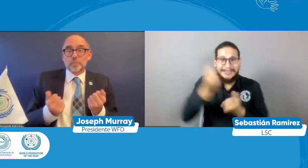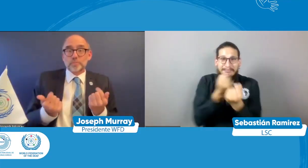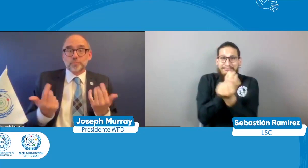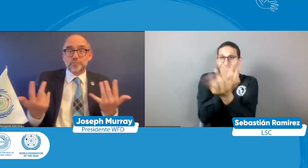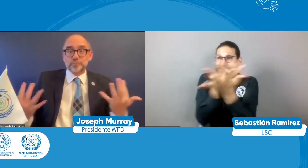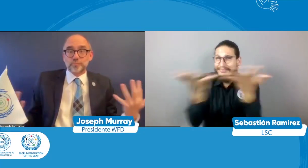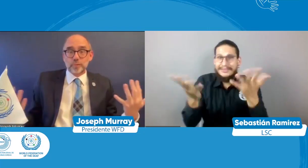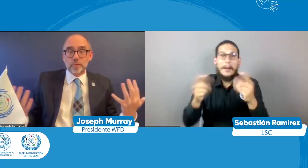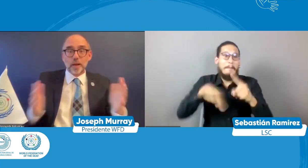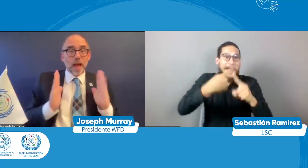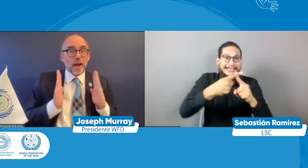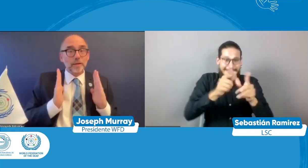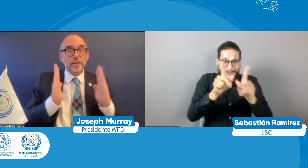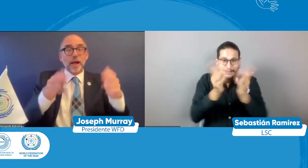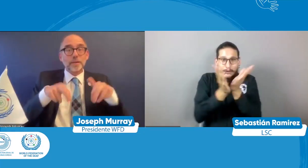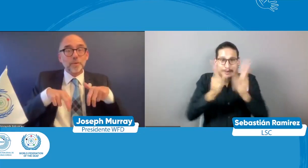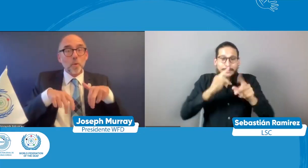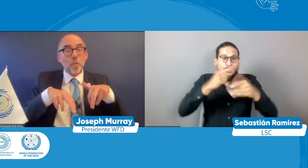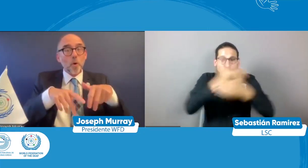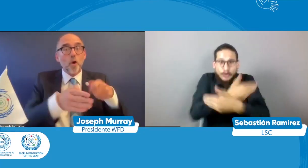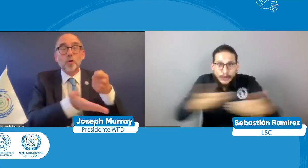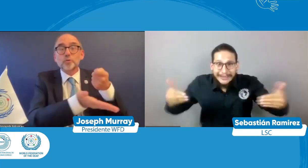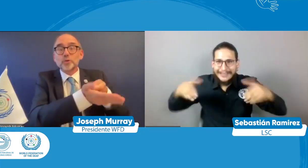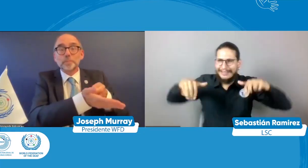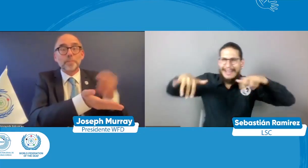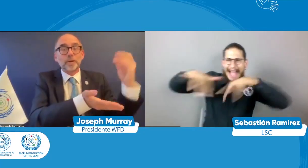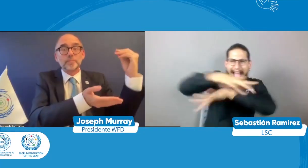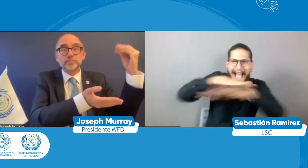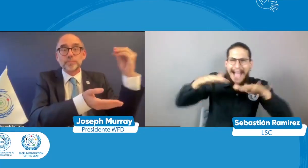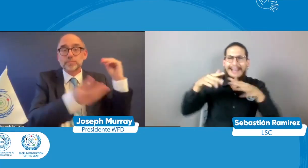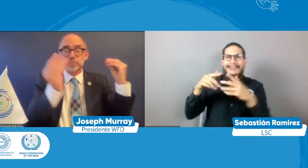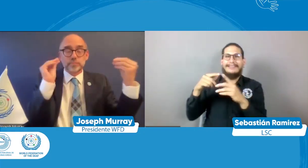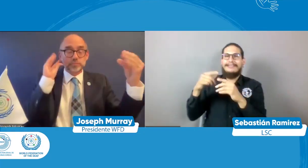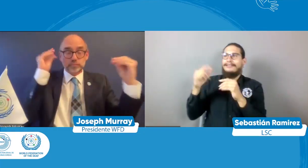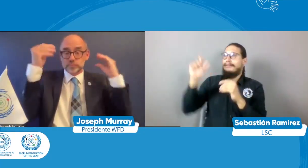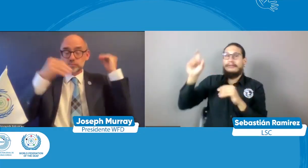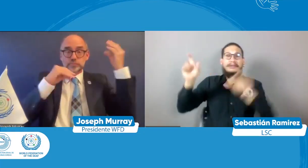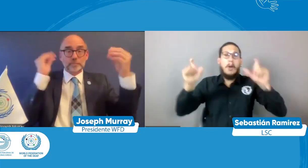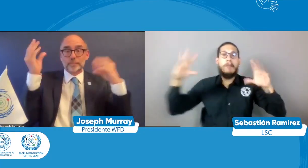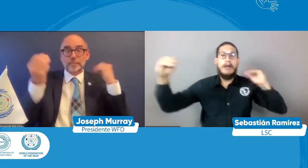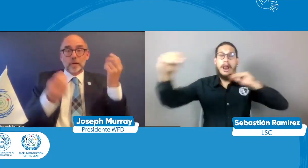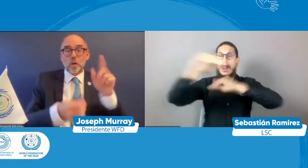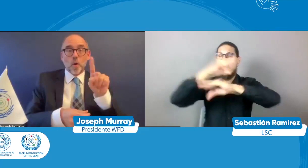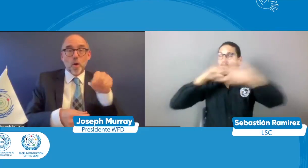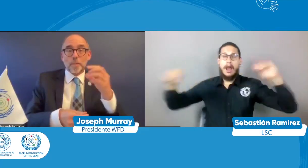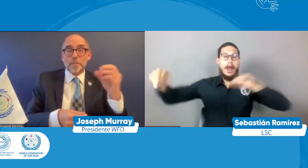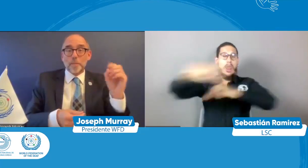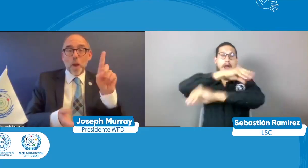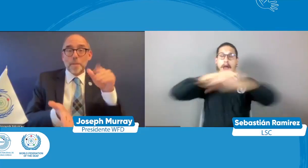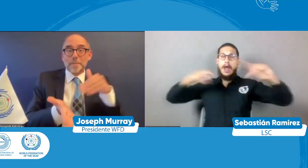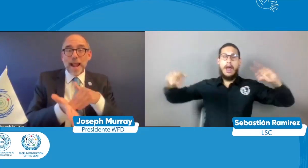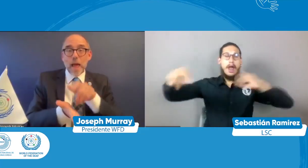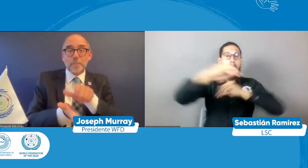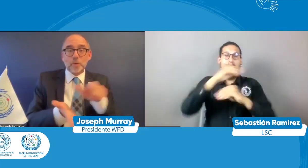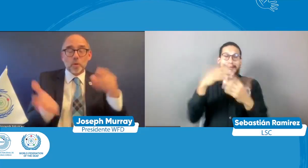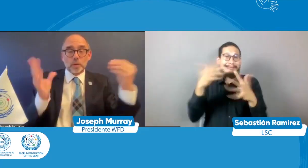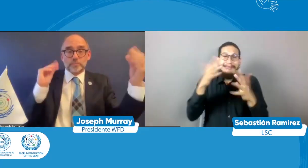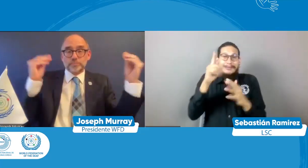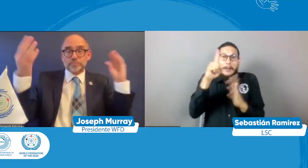que están hablando la lengua que tienen acceso directo allí una educación donde los edificios